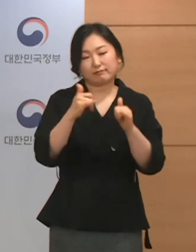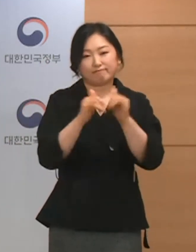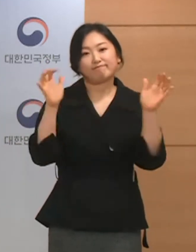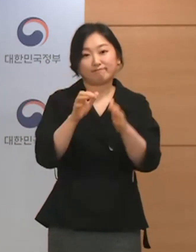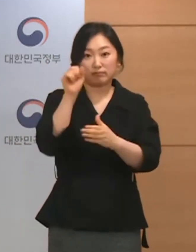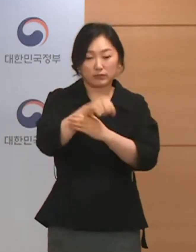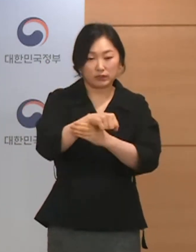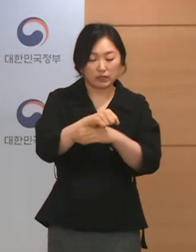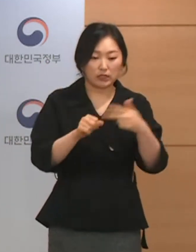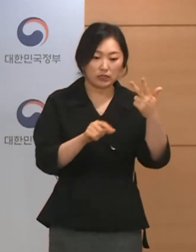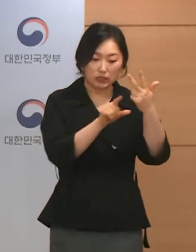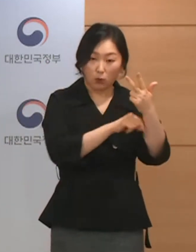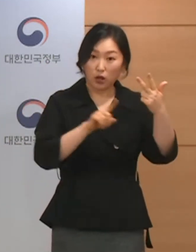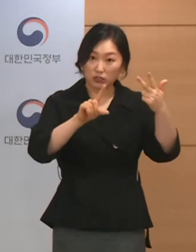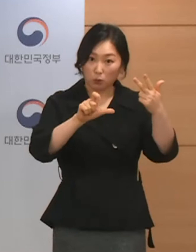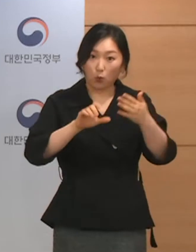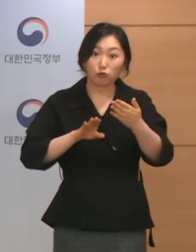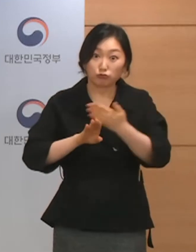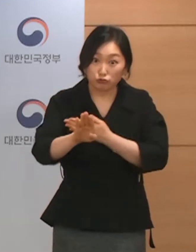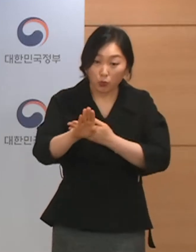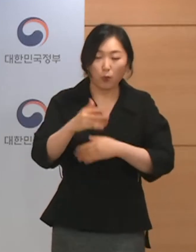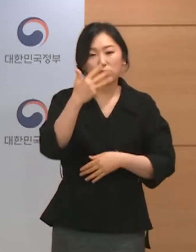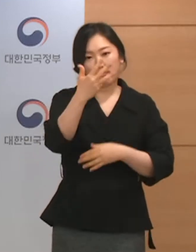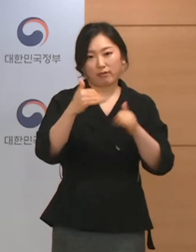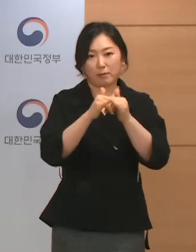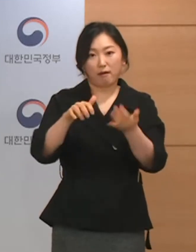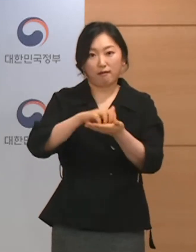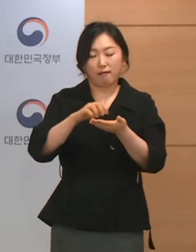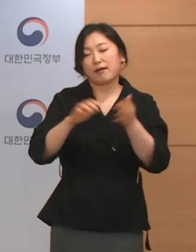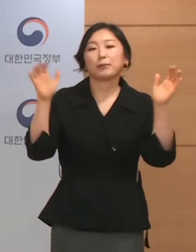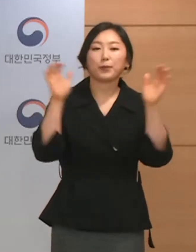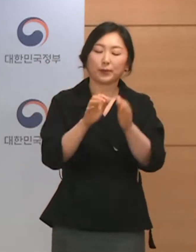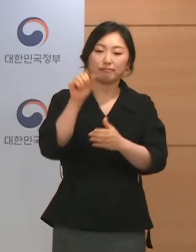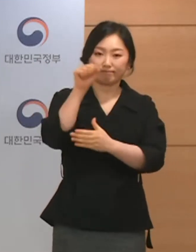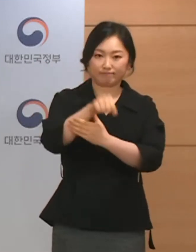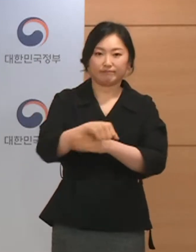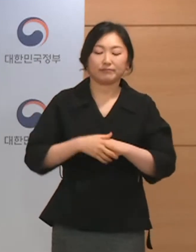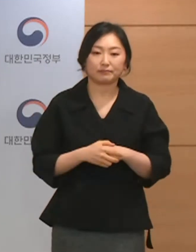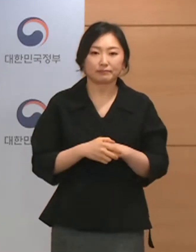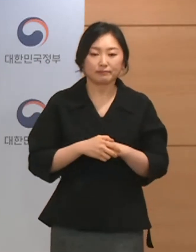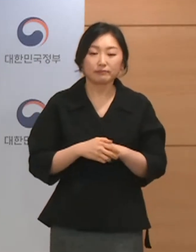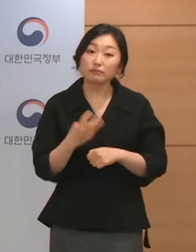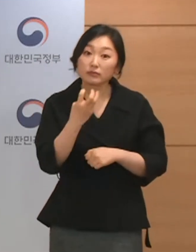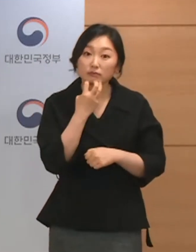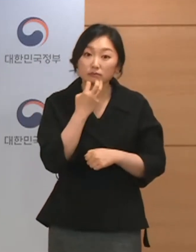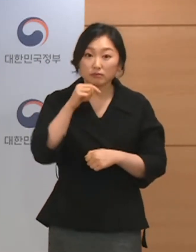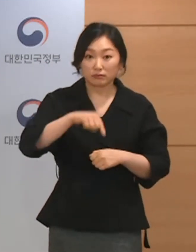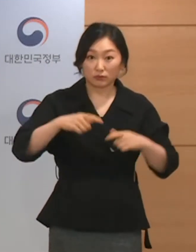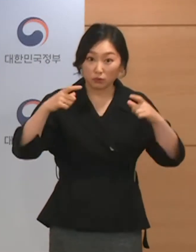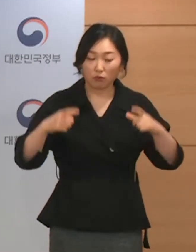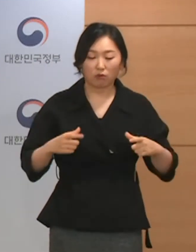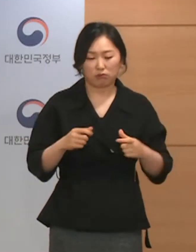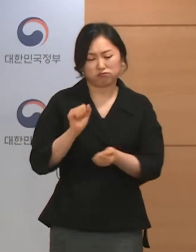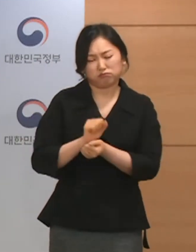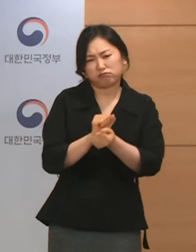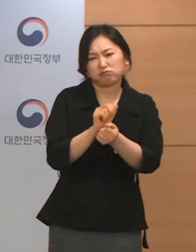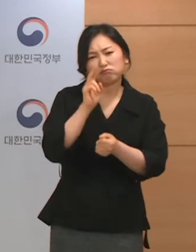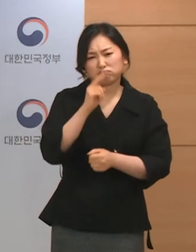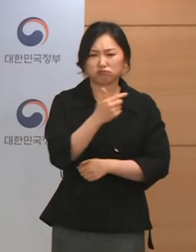이후에 2단계 기준인 8명까지 가능해집니다. 특히 서울은 유행 규모가 커